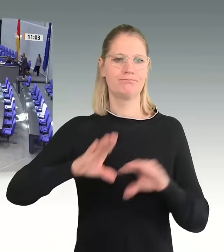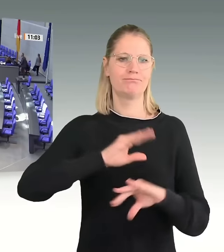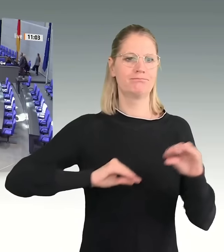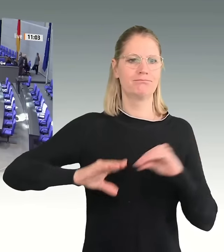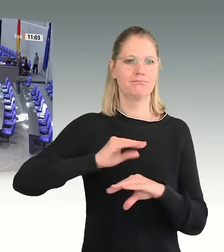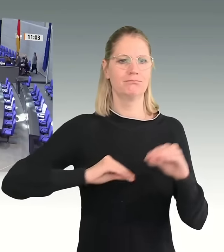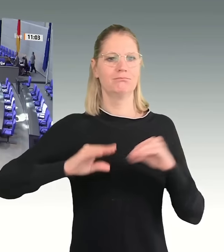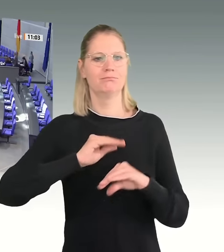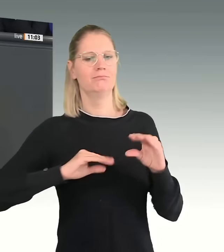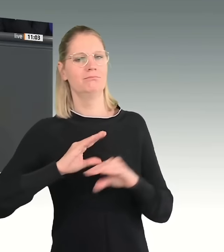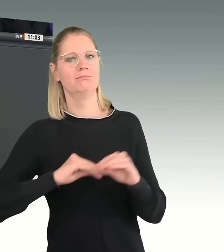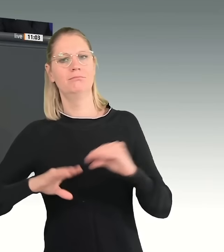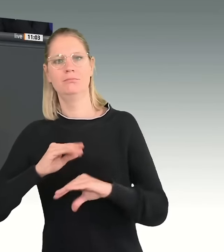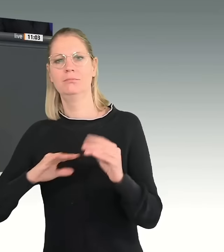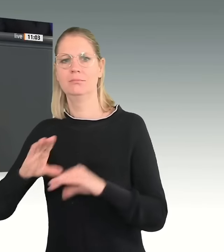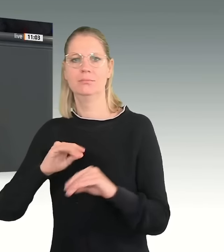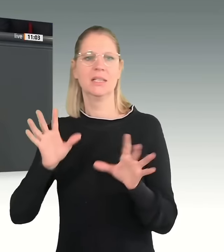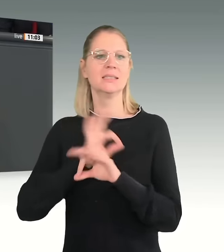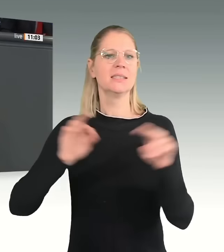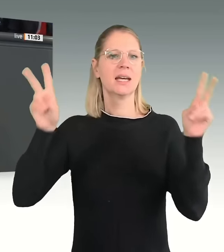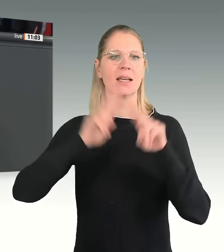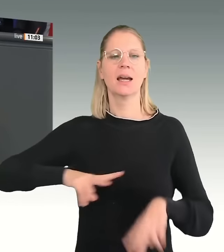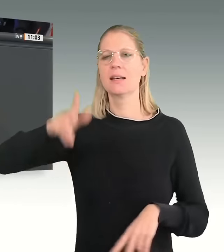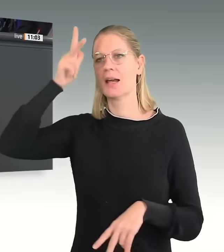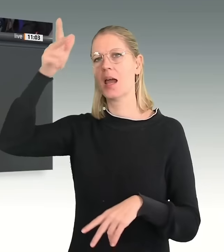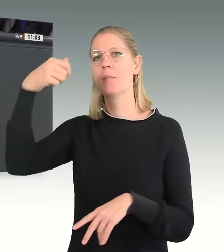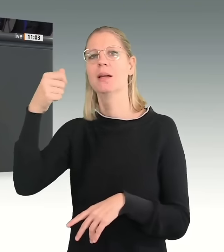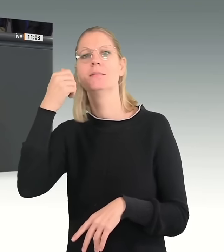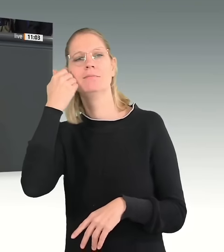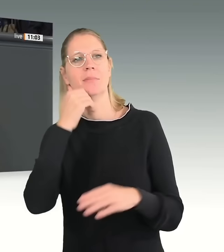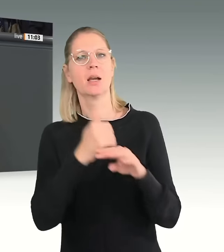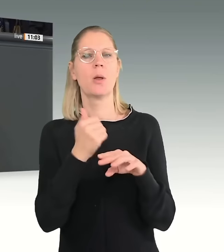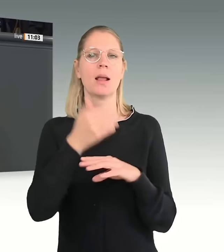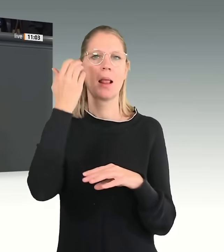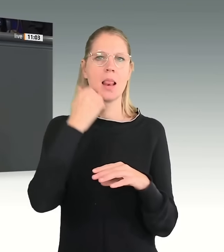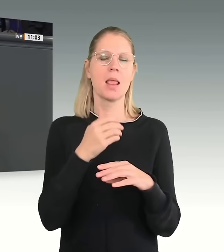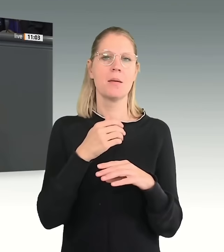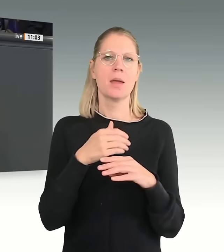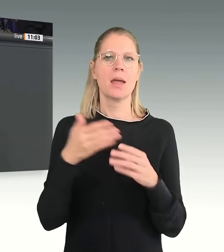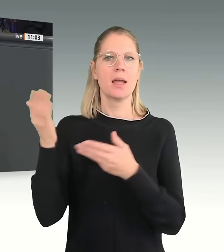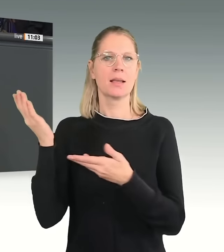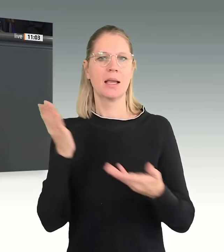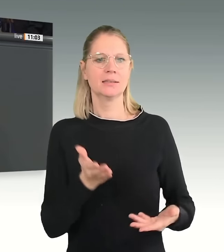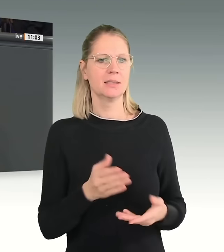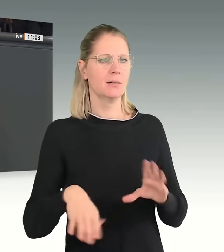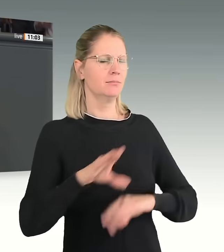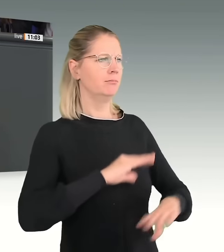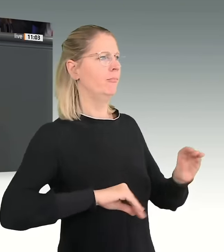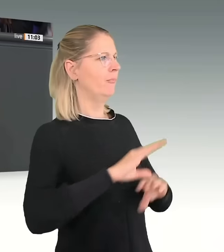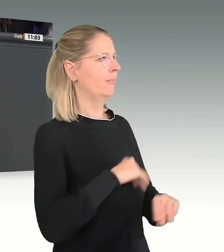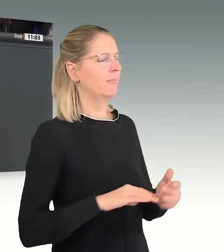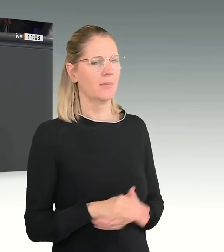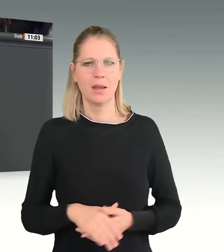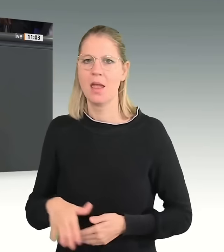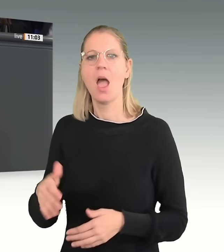Sehr geehrter Herr Präsident! Werte Kollegen! Liebe Gäste! Ich freue mich, dass die CDU heute mal wieder